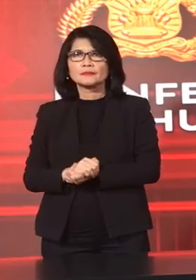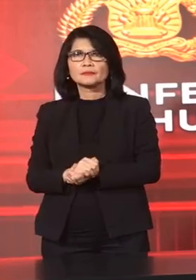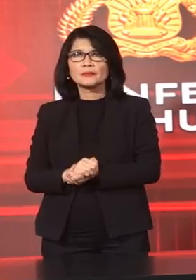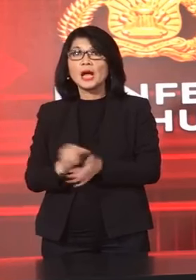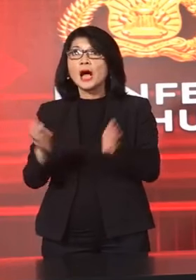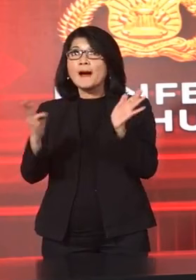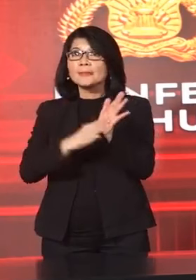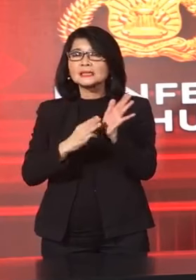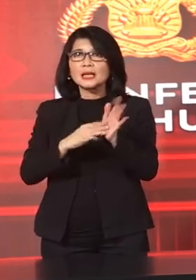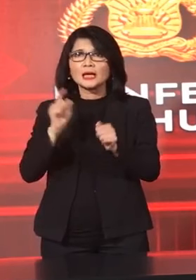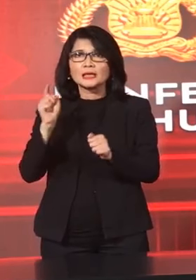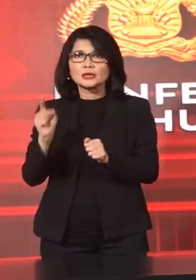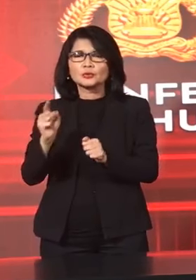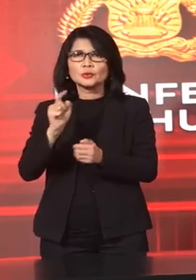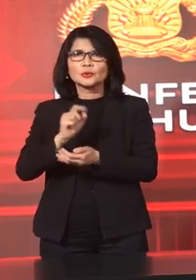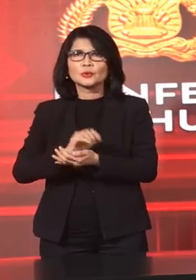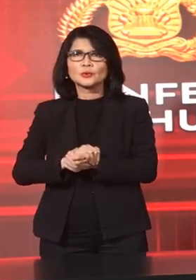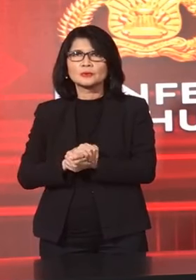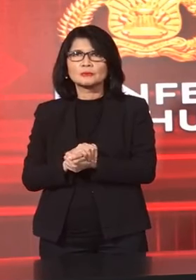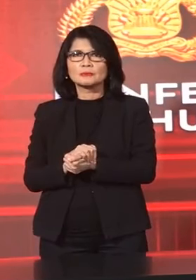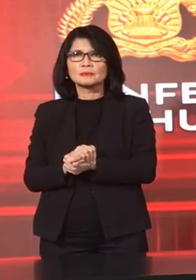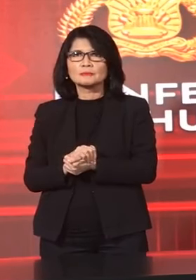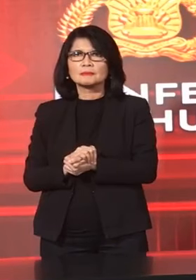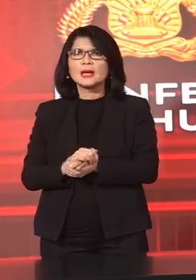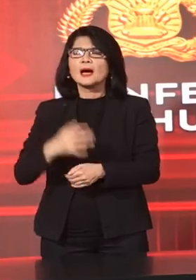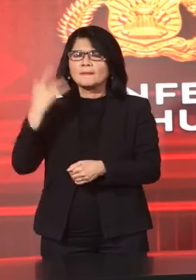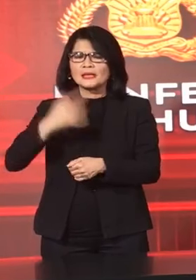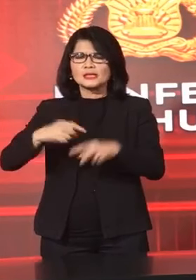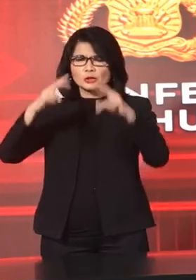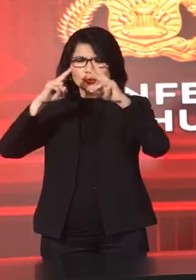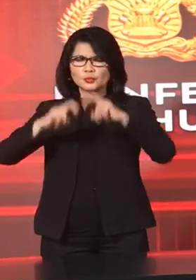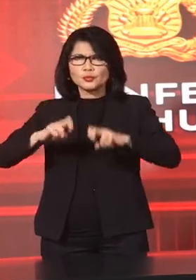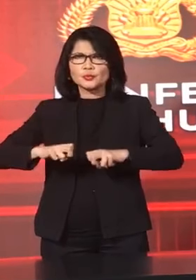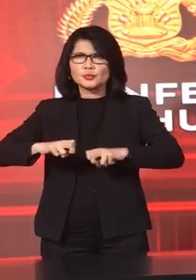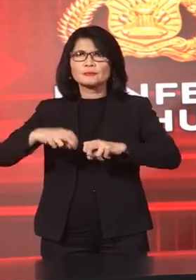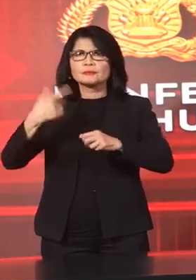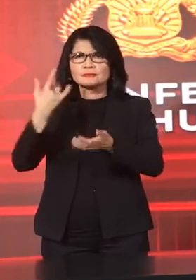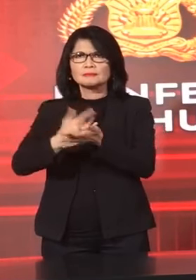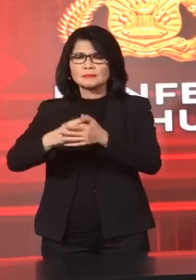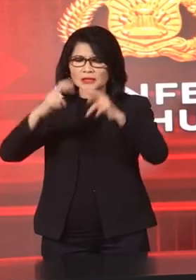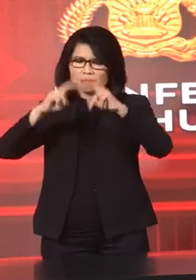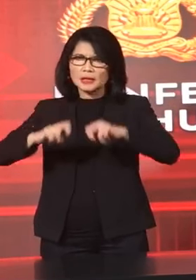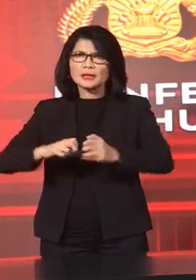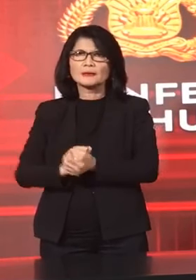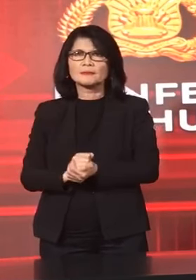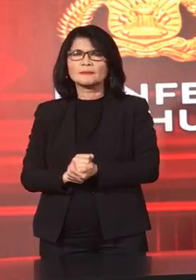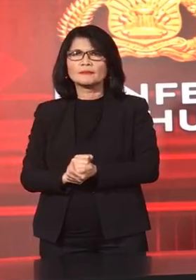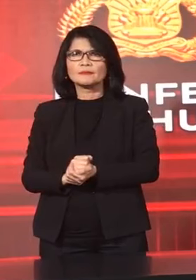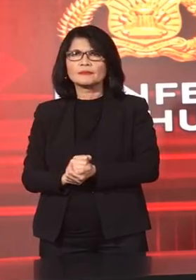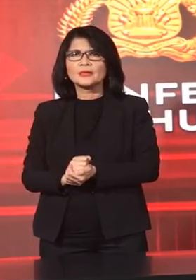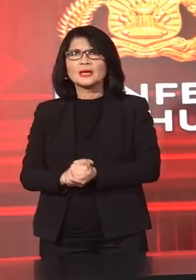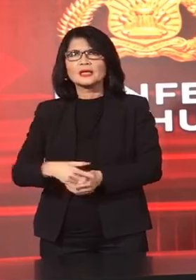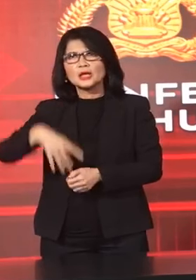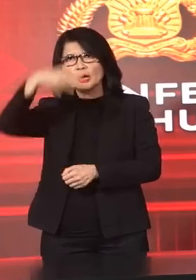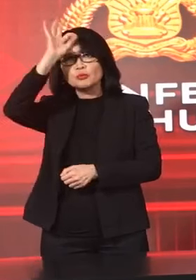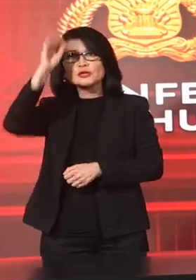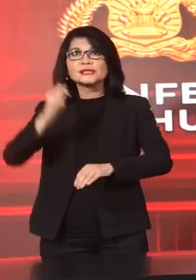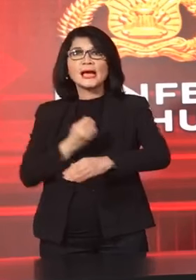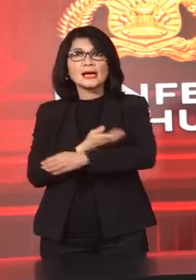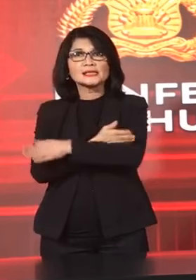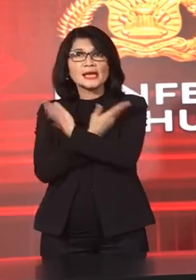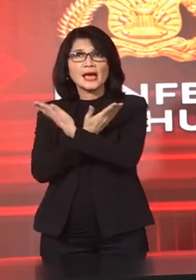Kasus Tersebut Masih Didalami Oleh Penyidik Krimsus Polda Aceh